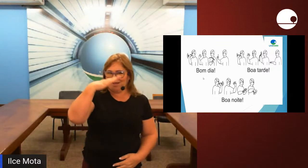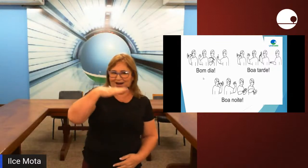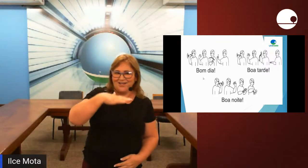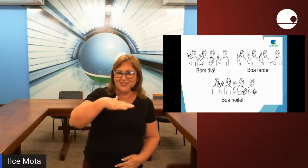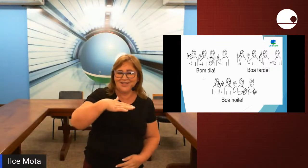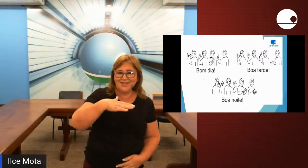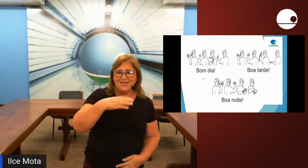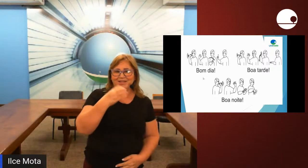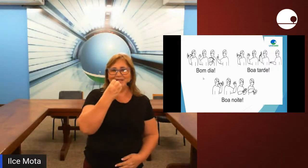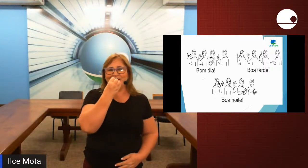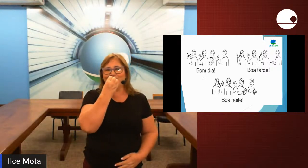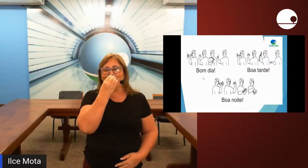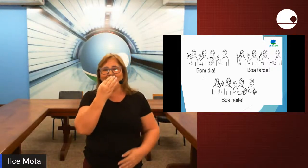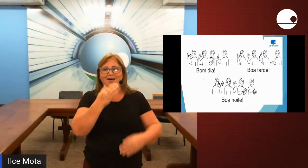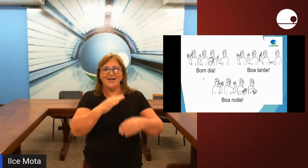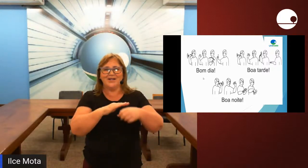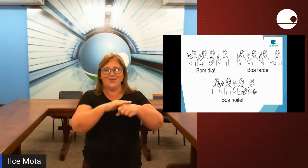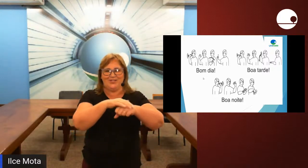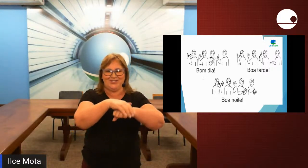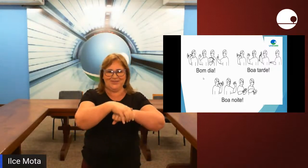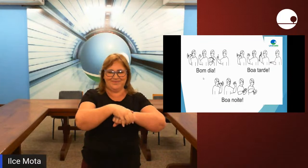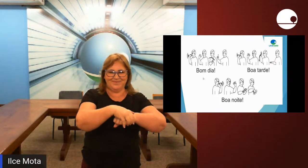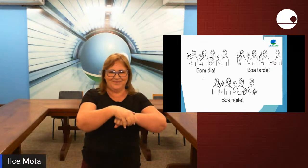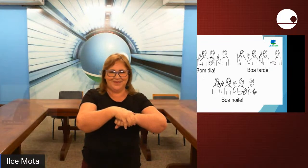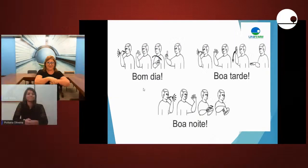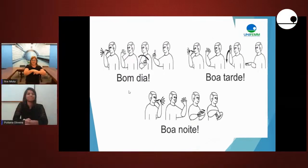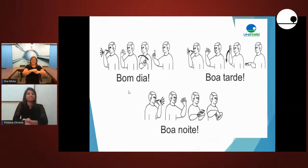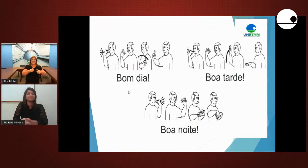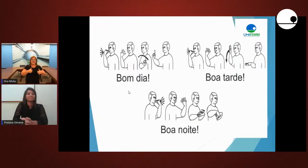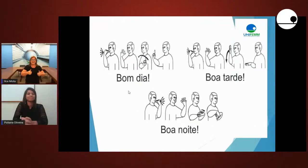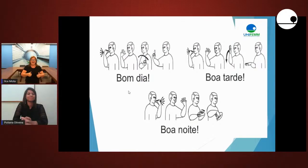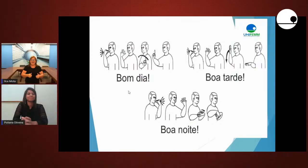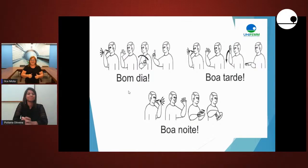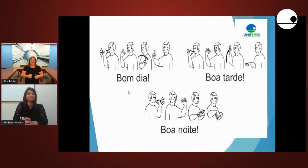tarde boa boa noite todos entenderam